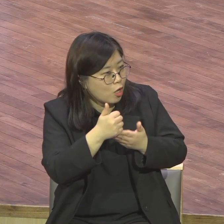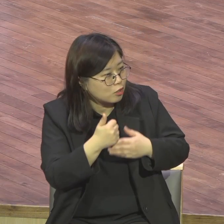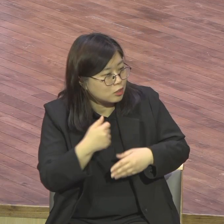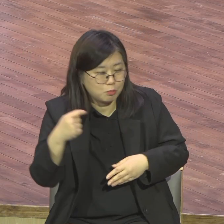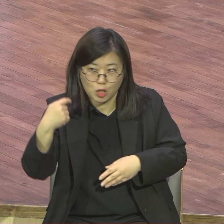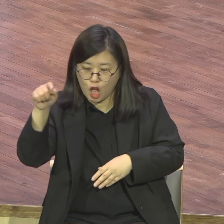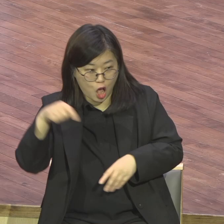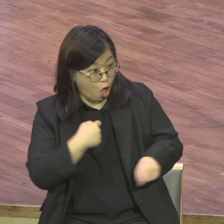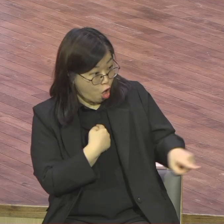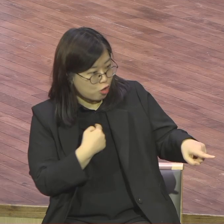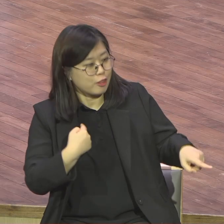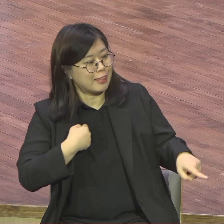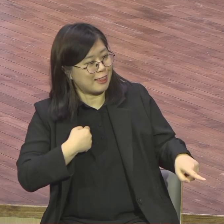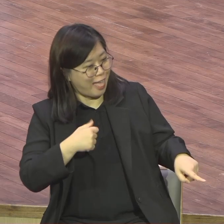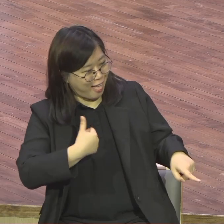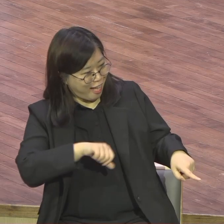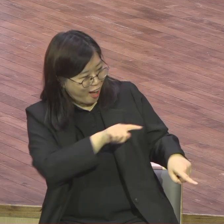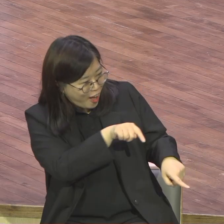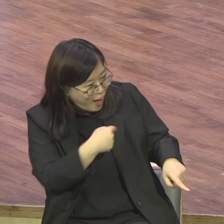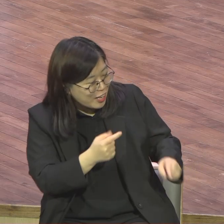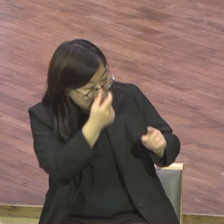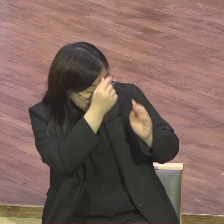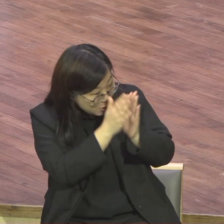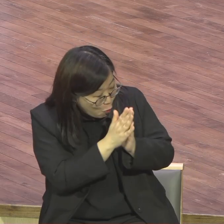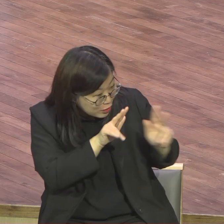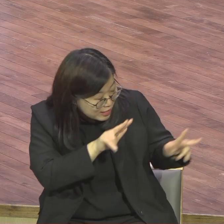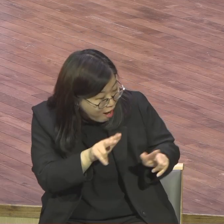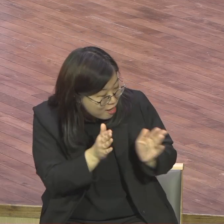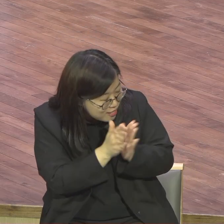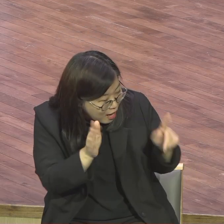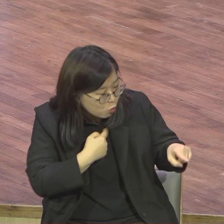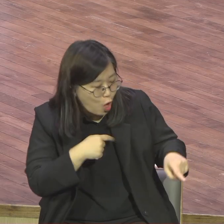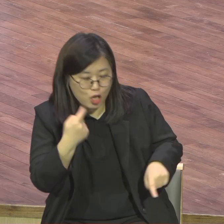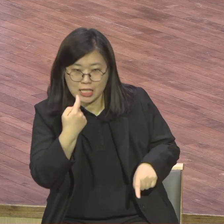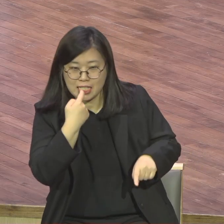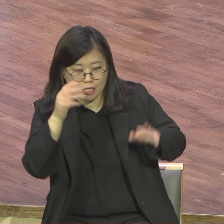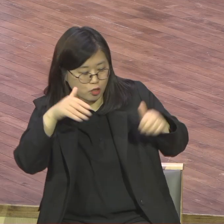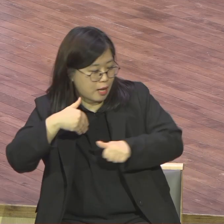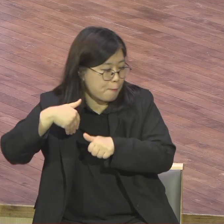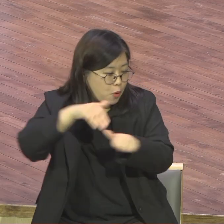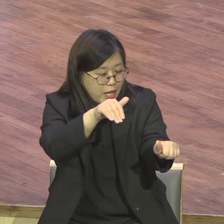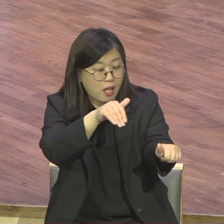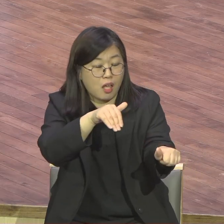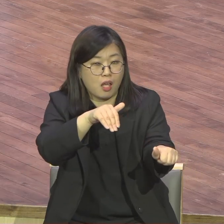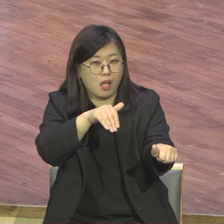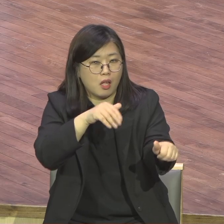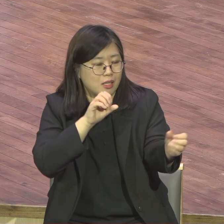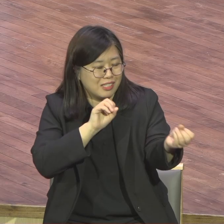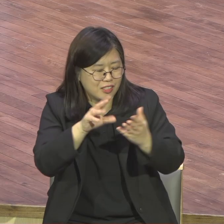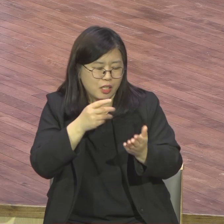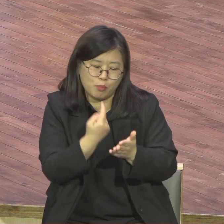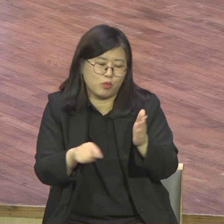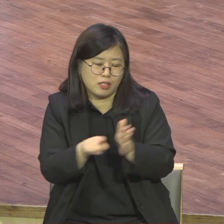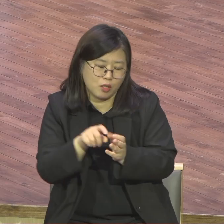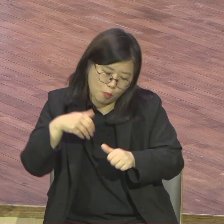하늘 보자 하면 시공관 초월한 2,3,7 삐트로 역사야